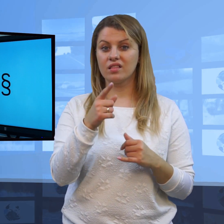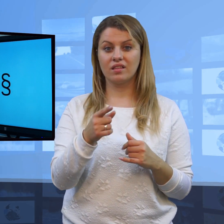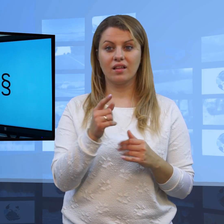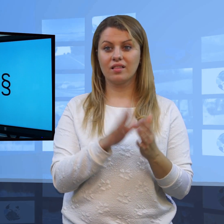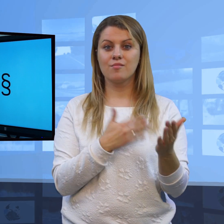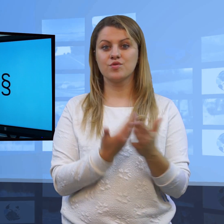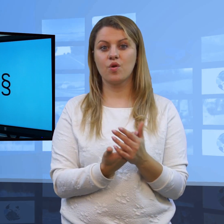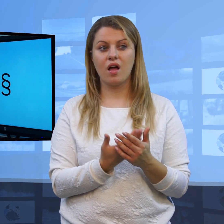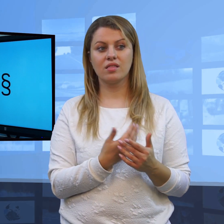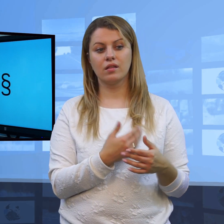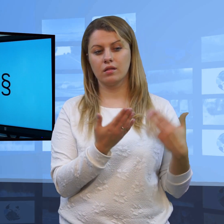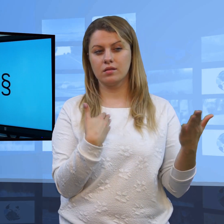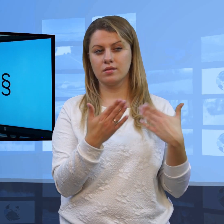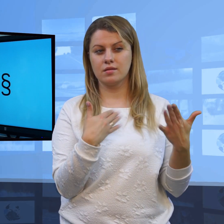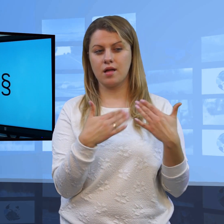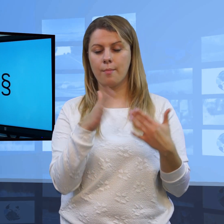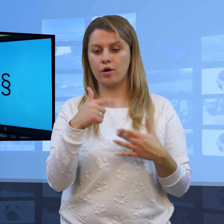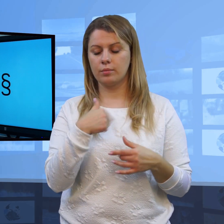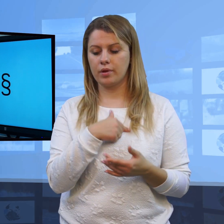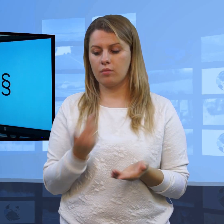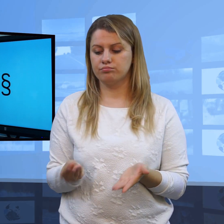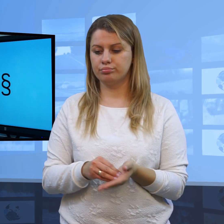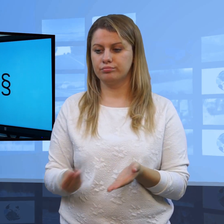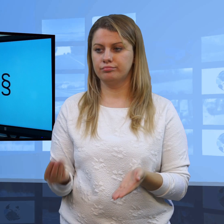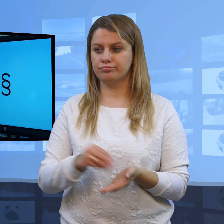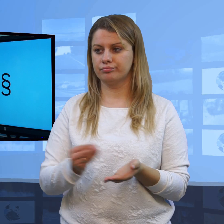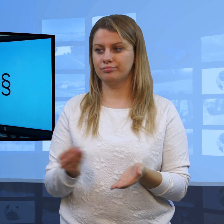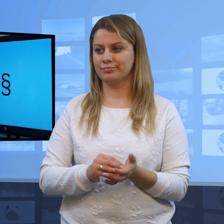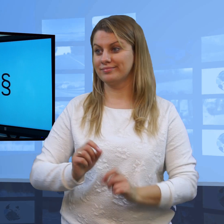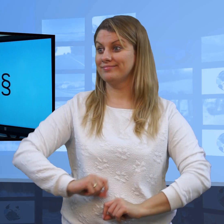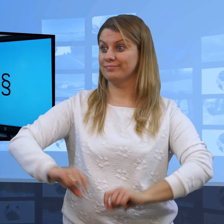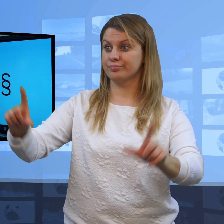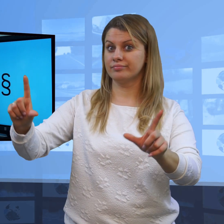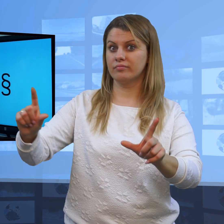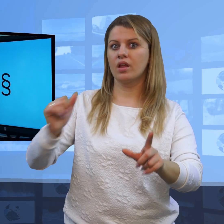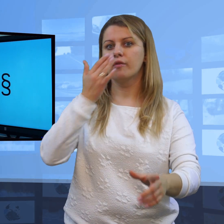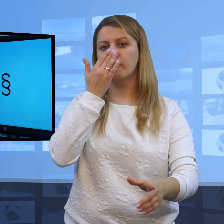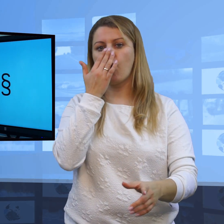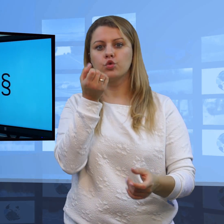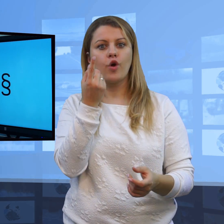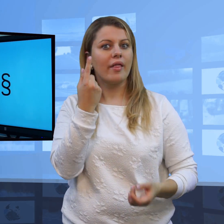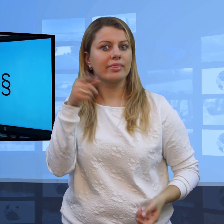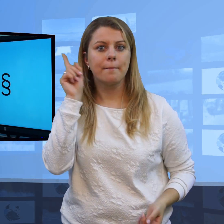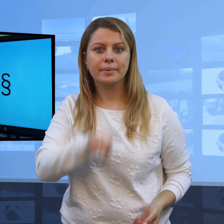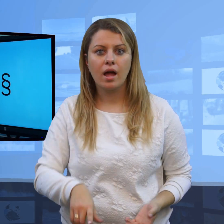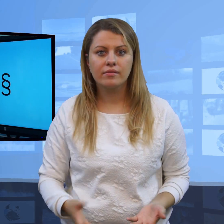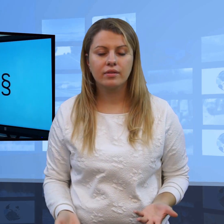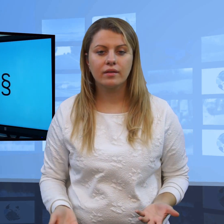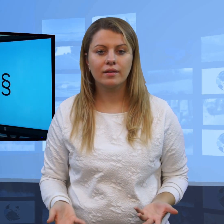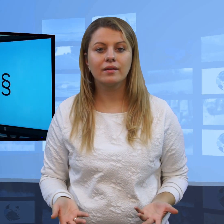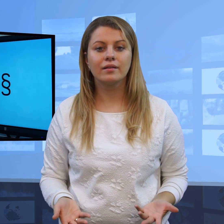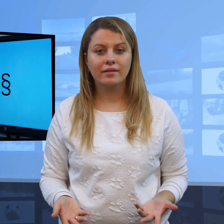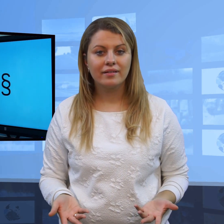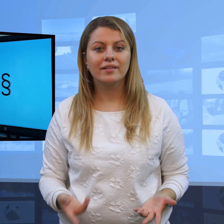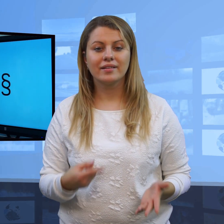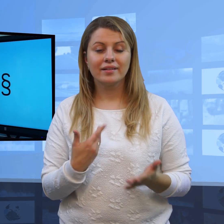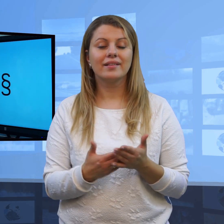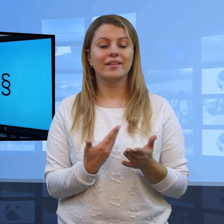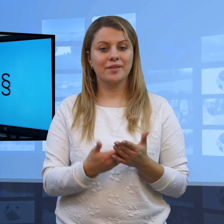nie powie rozmówcy, że rozmówca ma prawo zobaczyć i się zgodzić, albo nie, na publikację jego